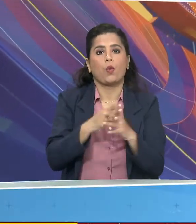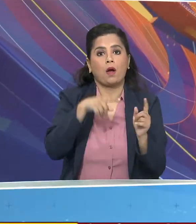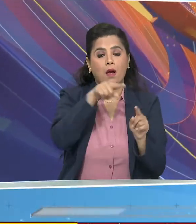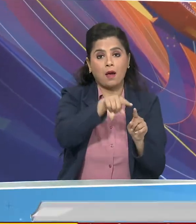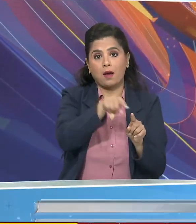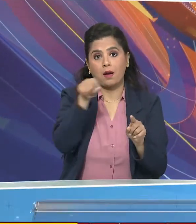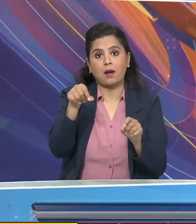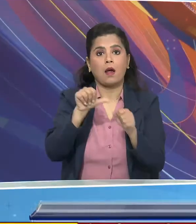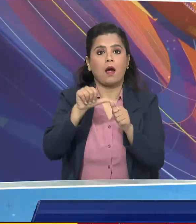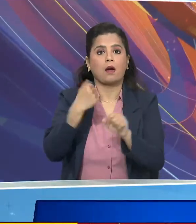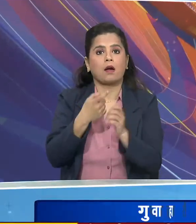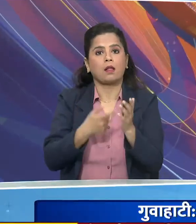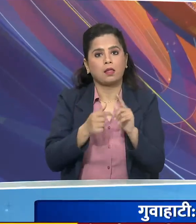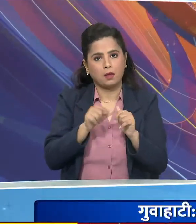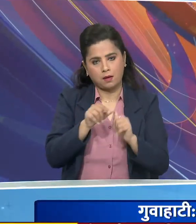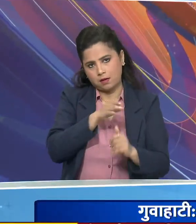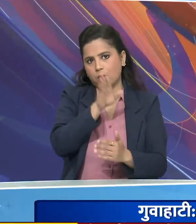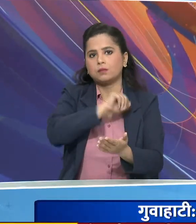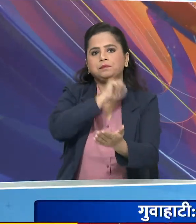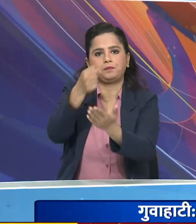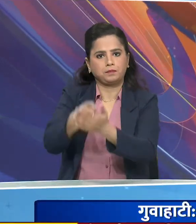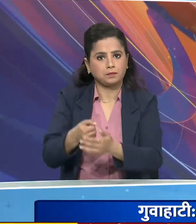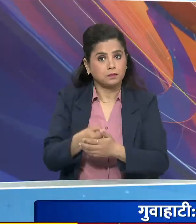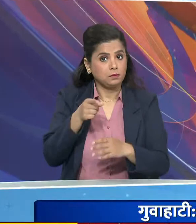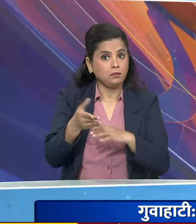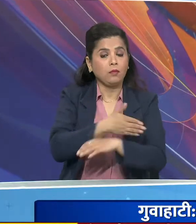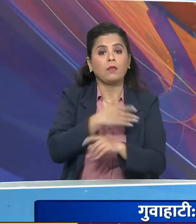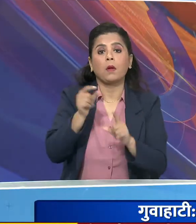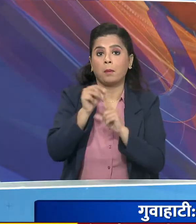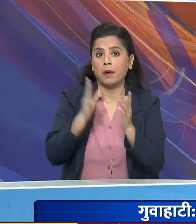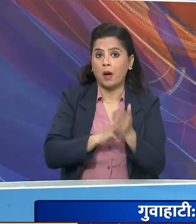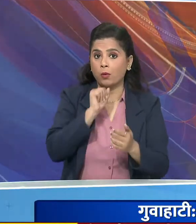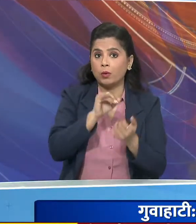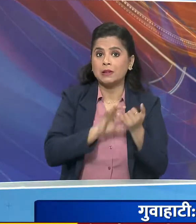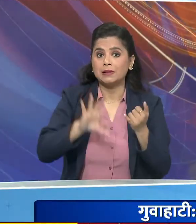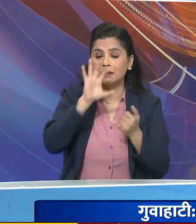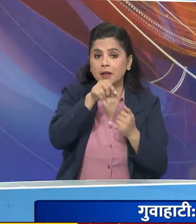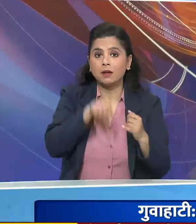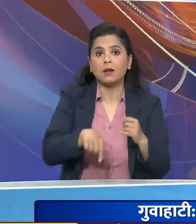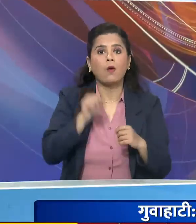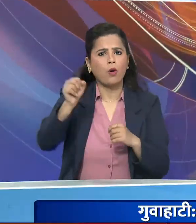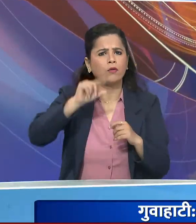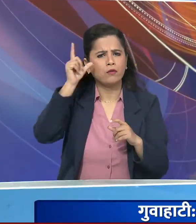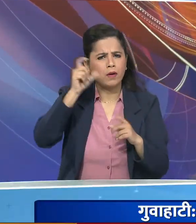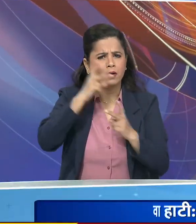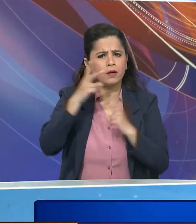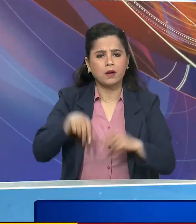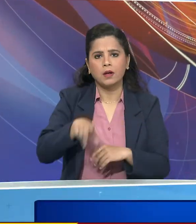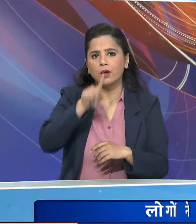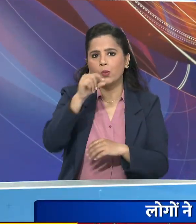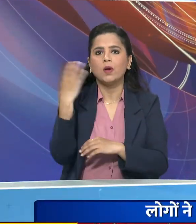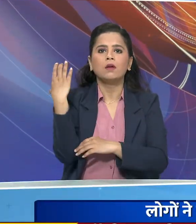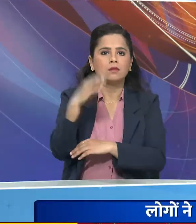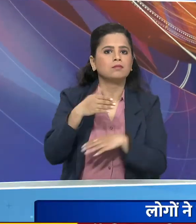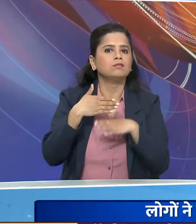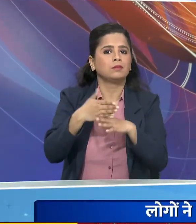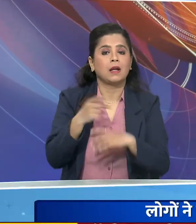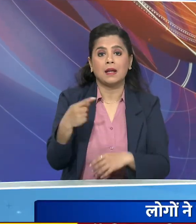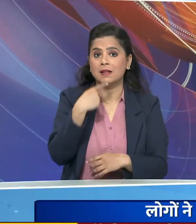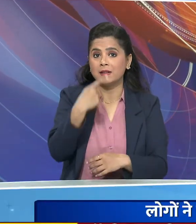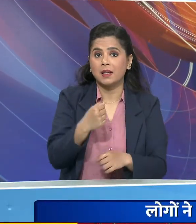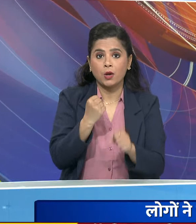के लिए रवान होंगे इससे पहले प्रधान मंतुरी ने राजय की अपनी यात्रा की तस्वीरें ट्विटर पर साजा की और लिखा